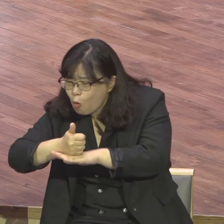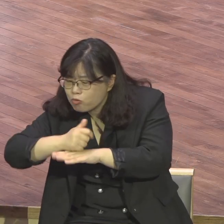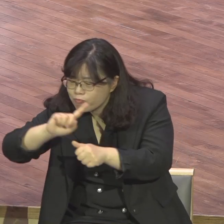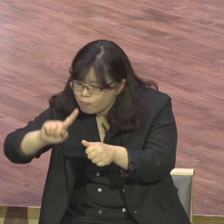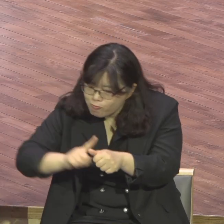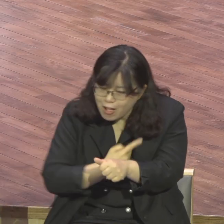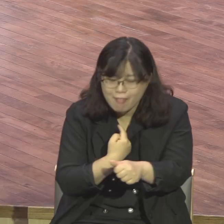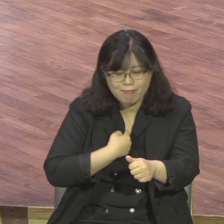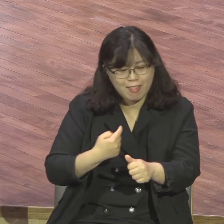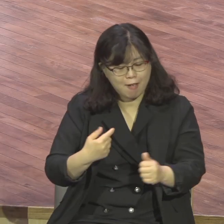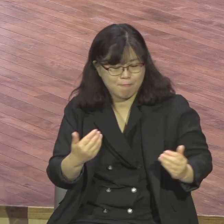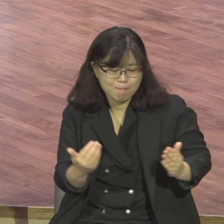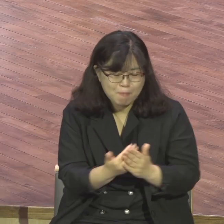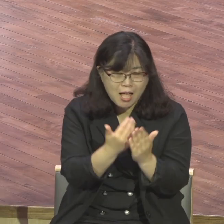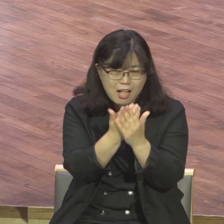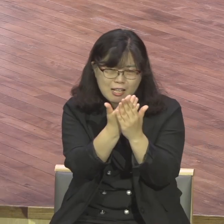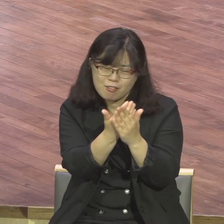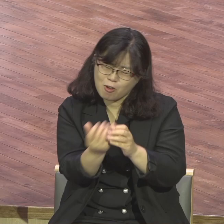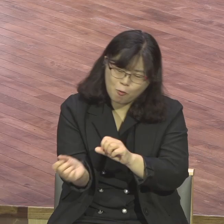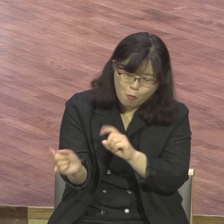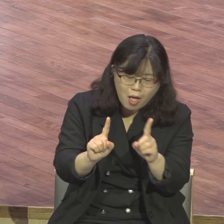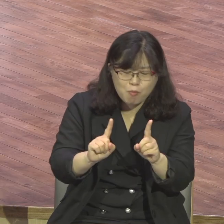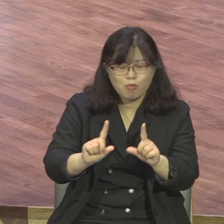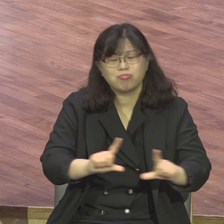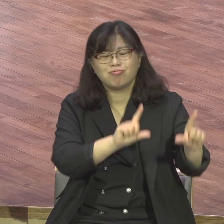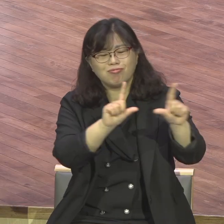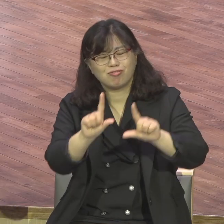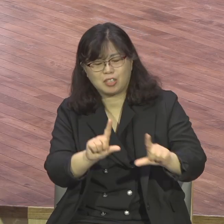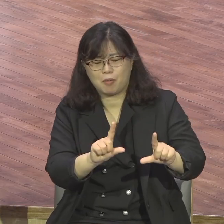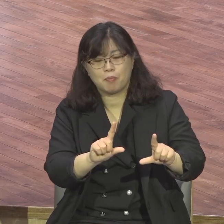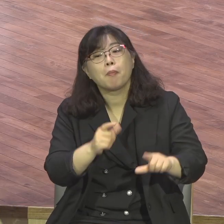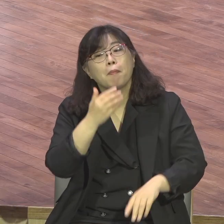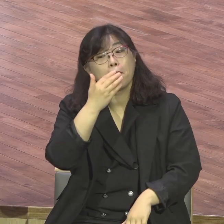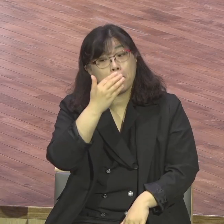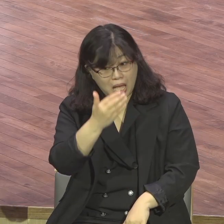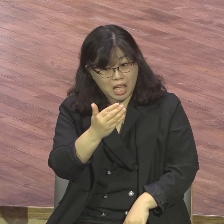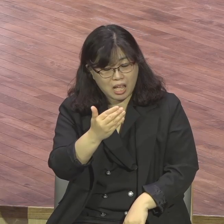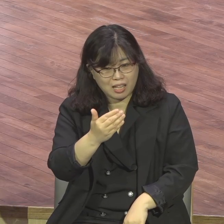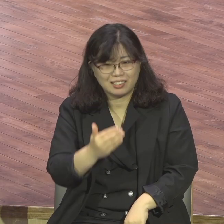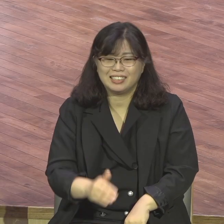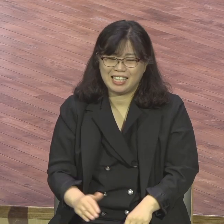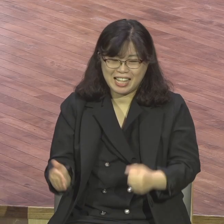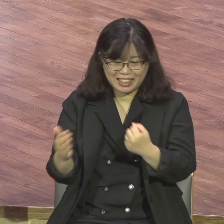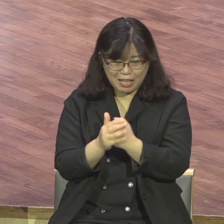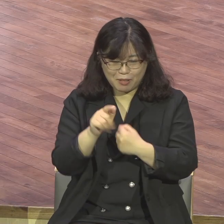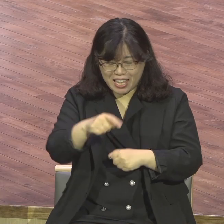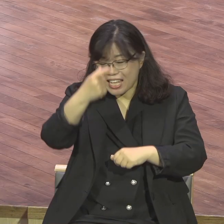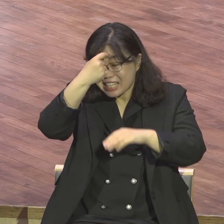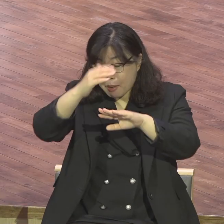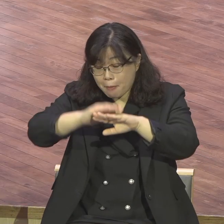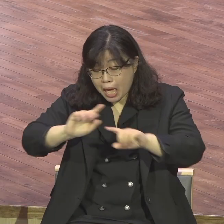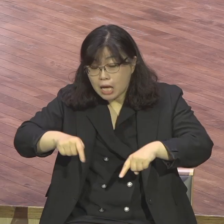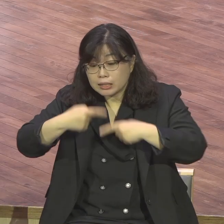늘 어떻게도 교회 나올 때보다 설레이는 마음으로 기대하고 나와야 돼요 여러분 설레입니까